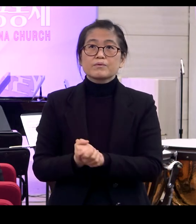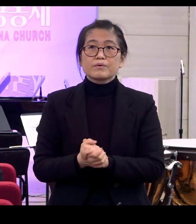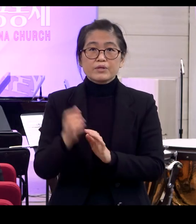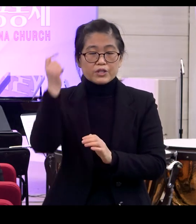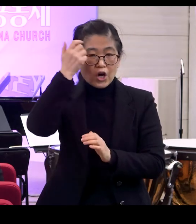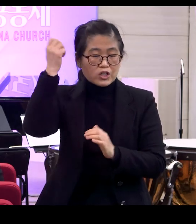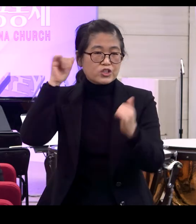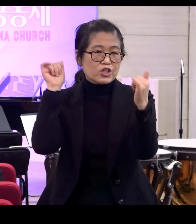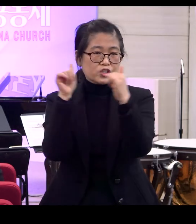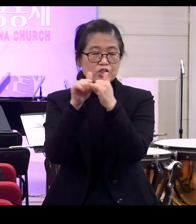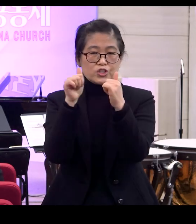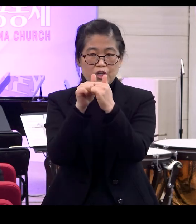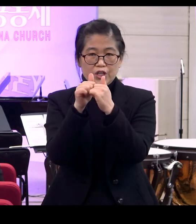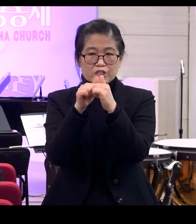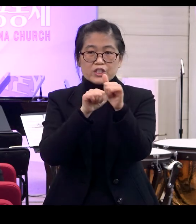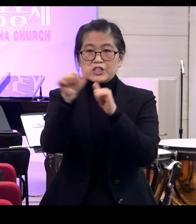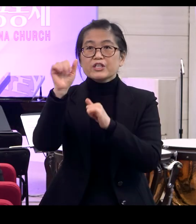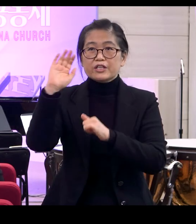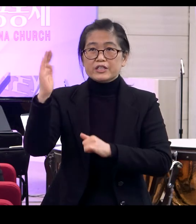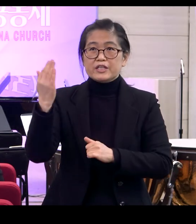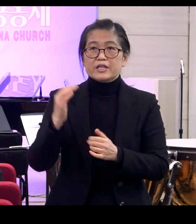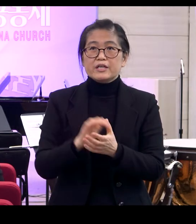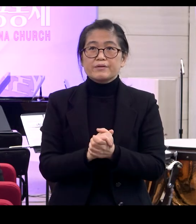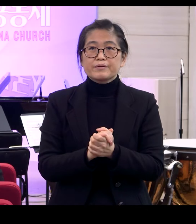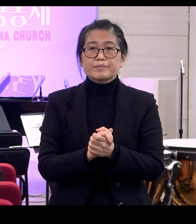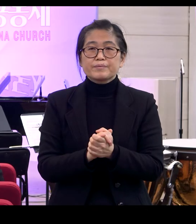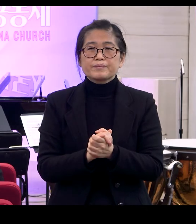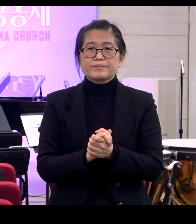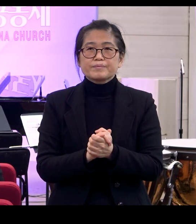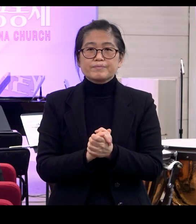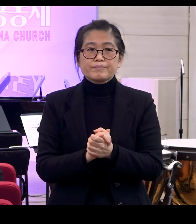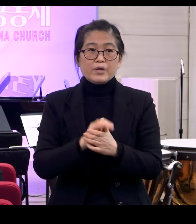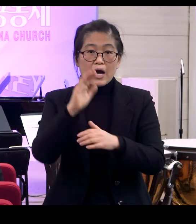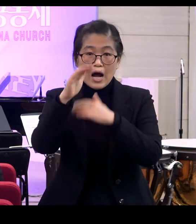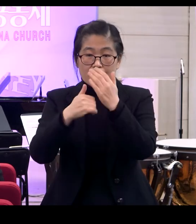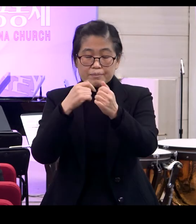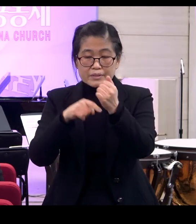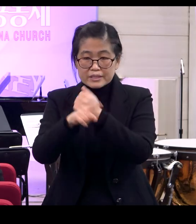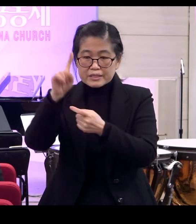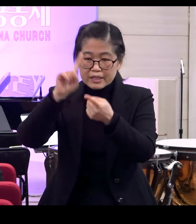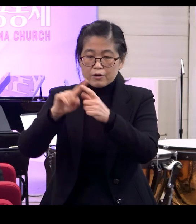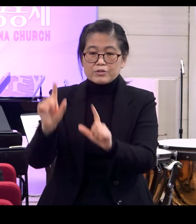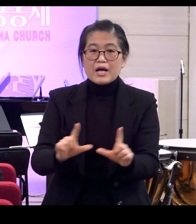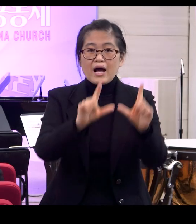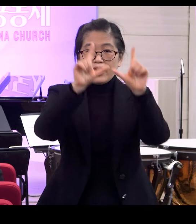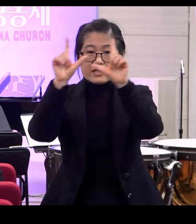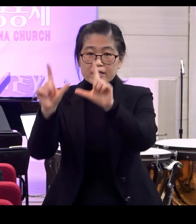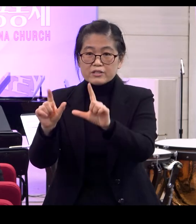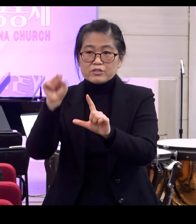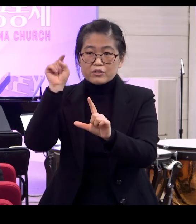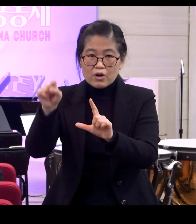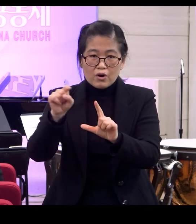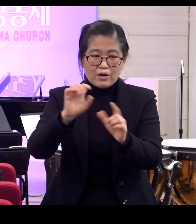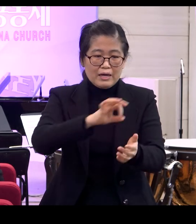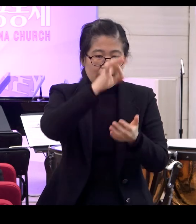영적 우리를 지키는 하나님의 뜻대로 살아가는 것 어떻게 사는 것이냐 가치를 지키면서 살아가는 거예요